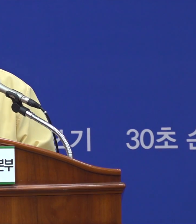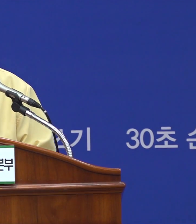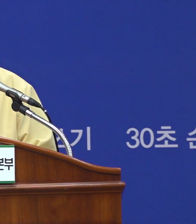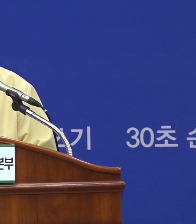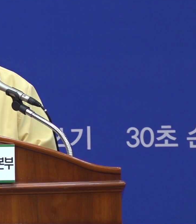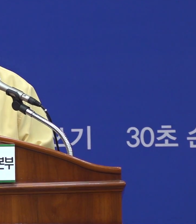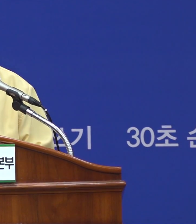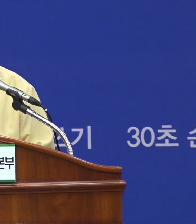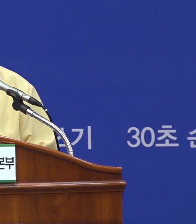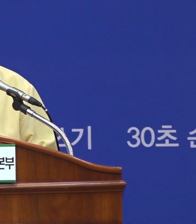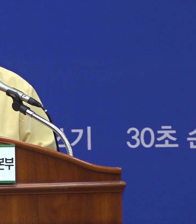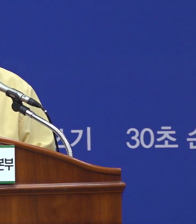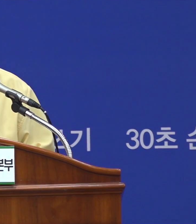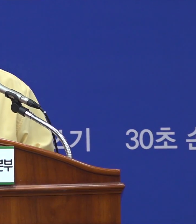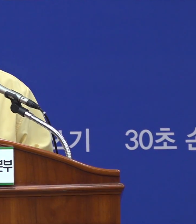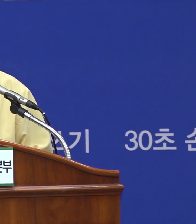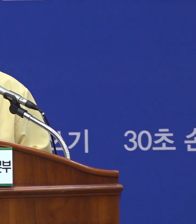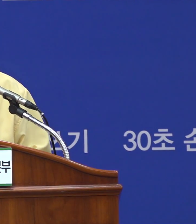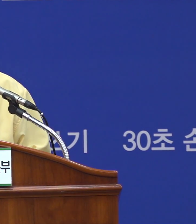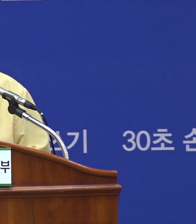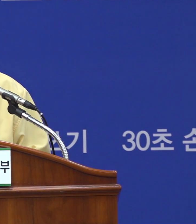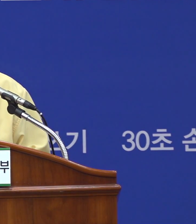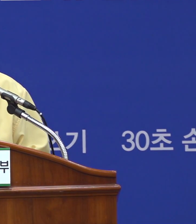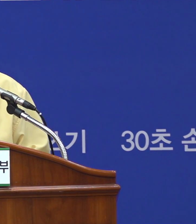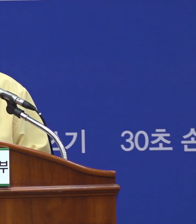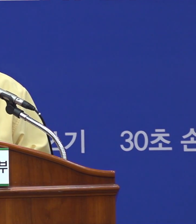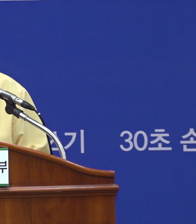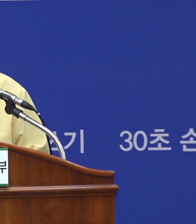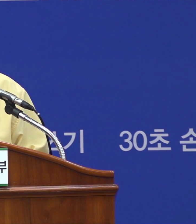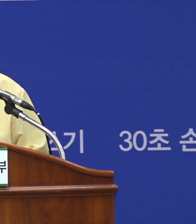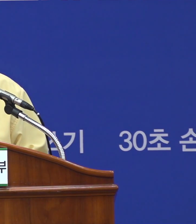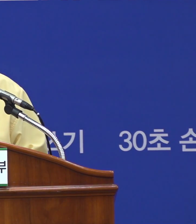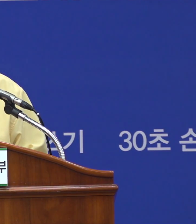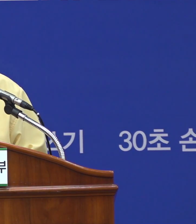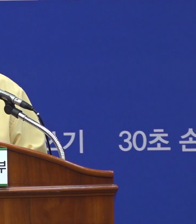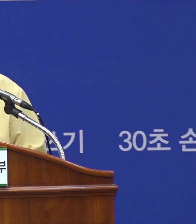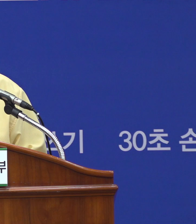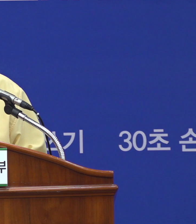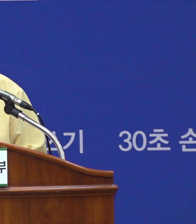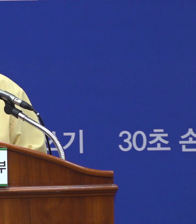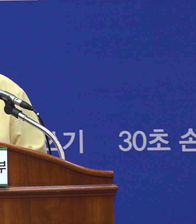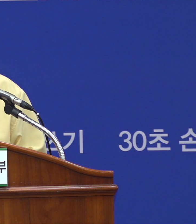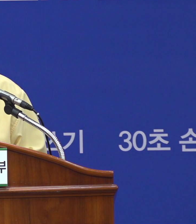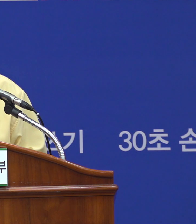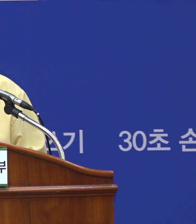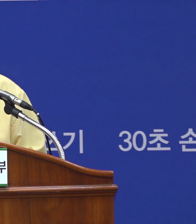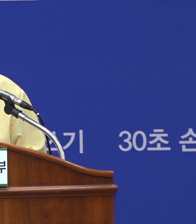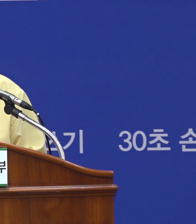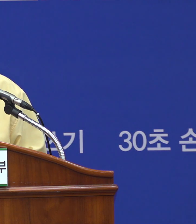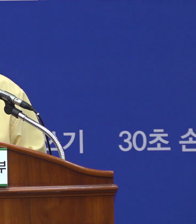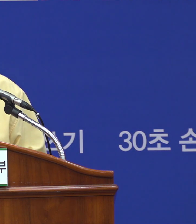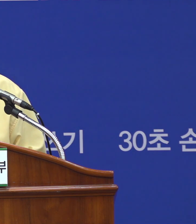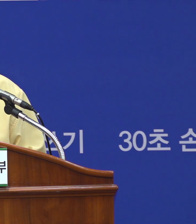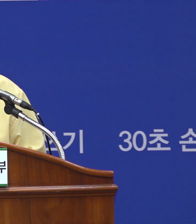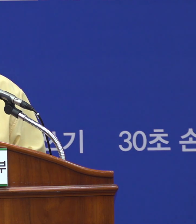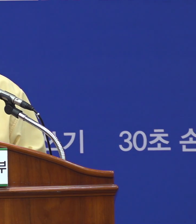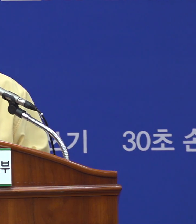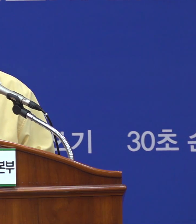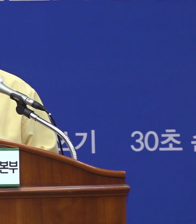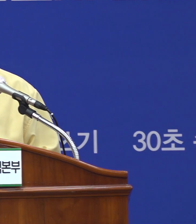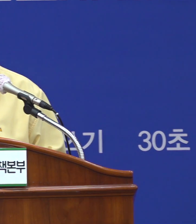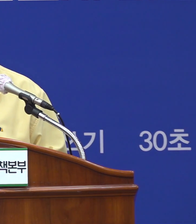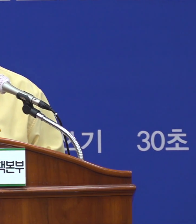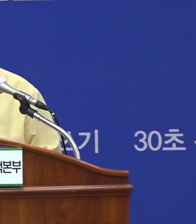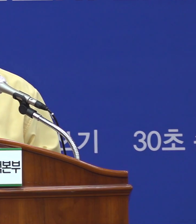오늘 가장 관심이 큰 부분들 중에 하나가 완치 후 퇴원이나 퇴소를 한 이후에